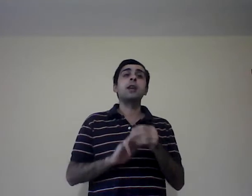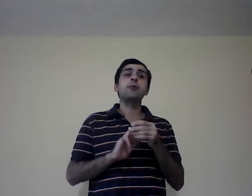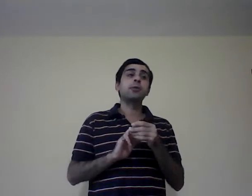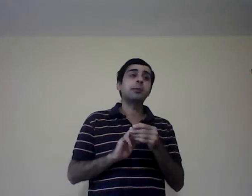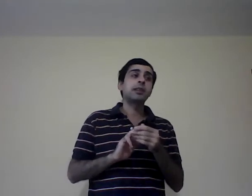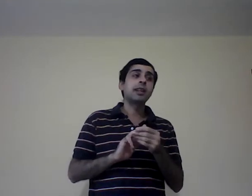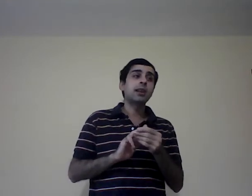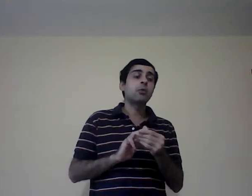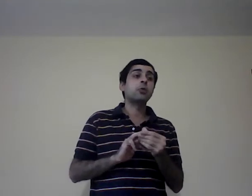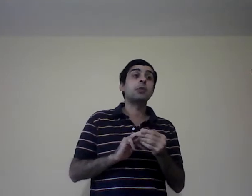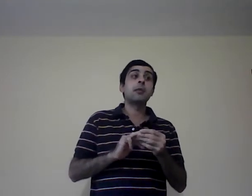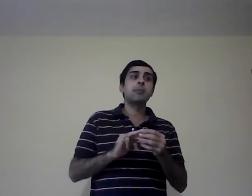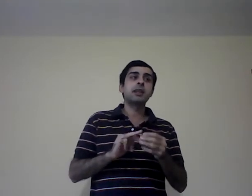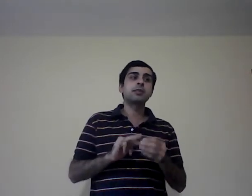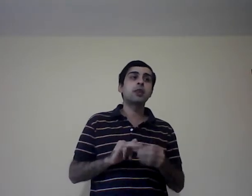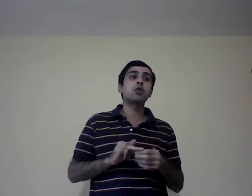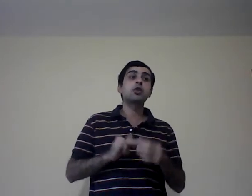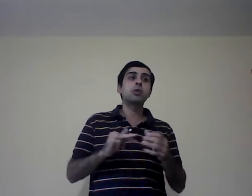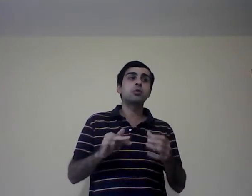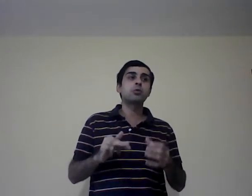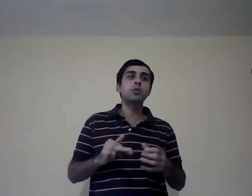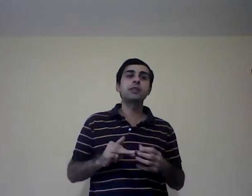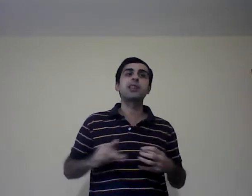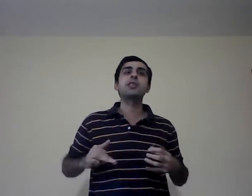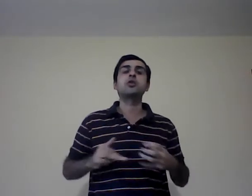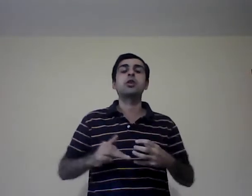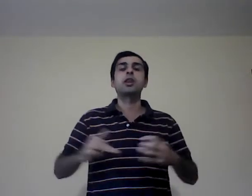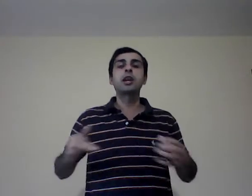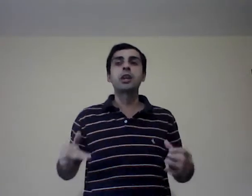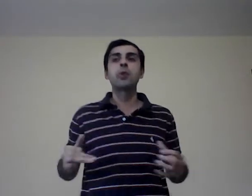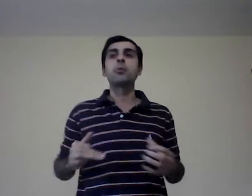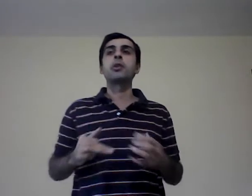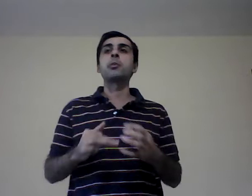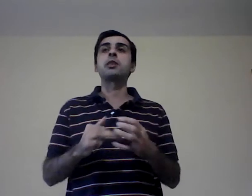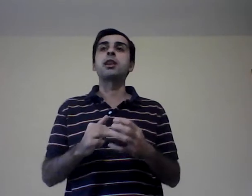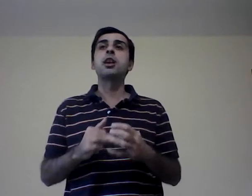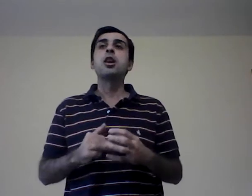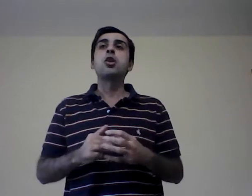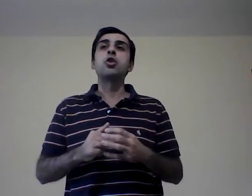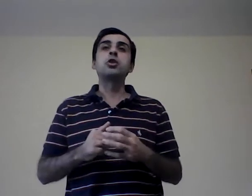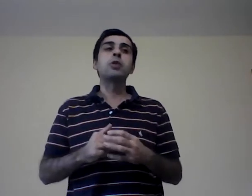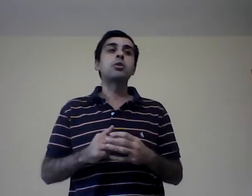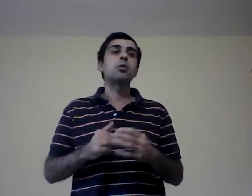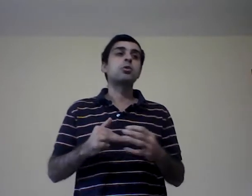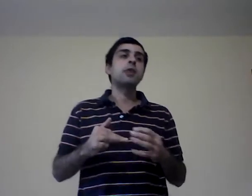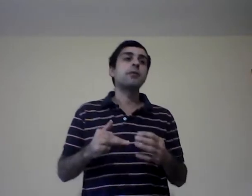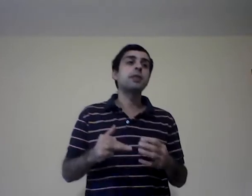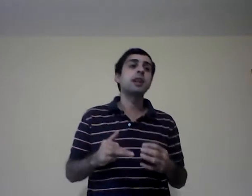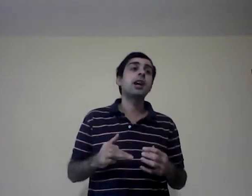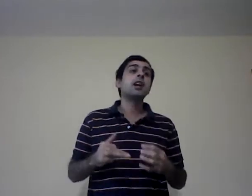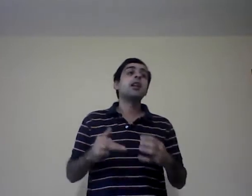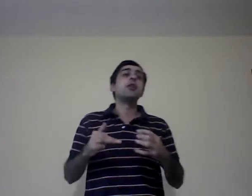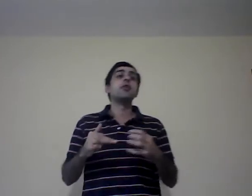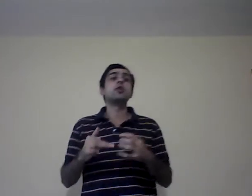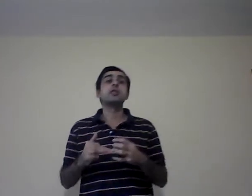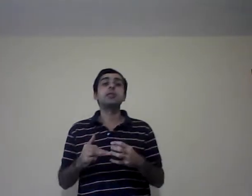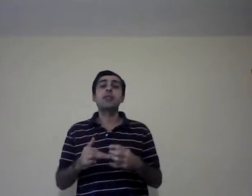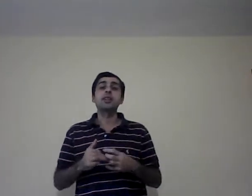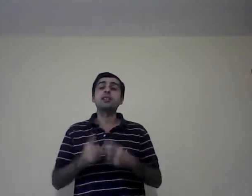fundamental cuando una empresa no tiene una estructura, está desordenada, cuando una empresa no tiene una estructura fija, no se sabe quién se